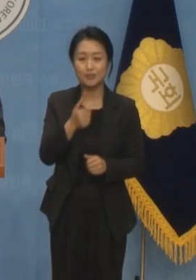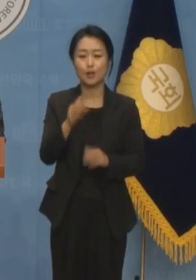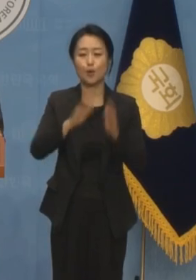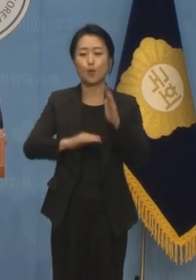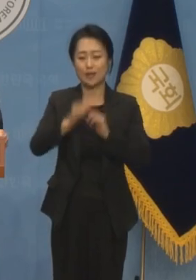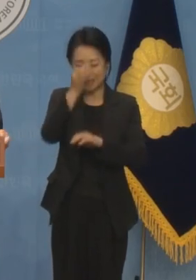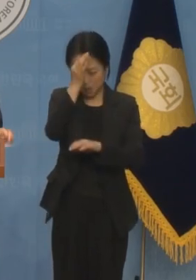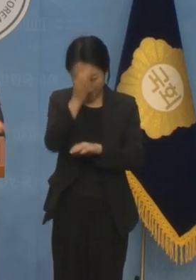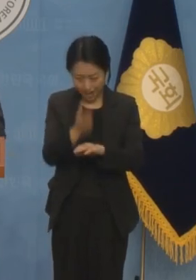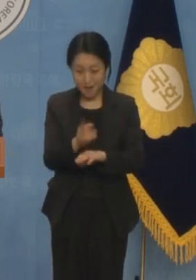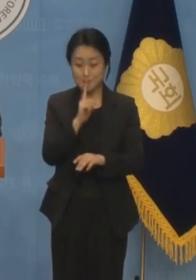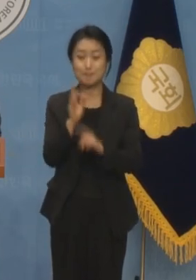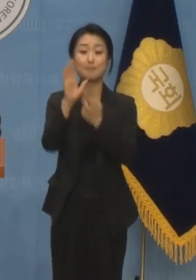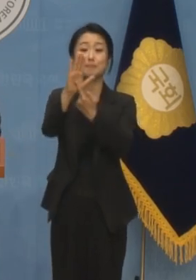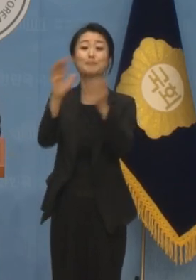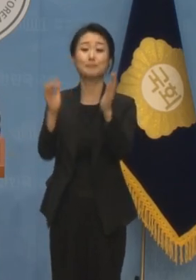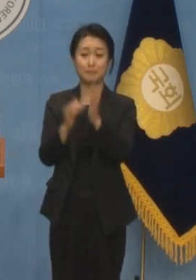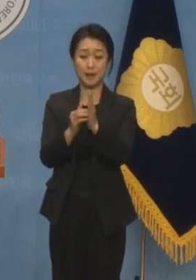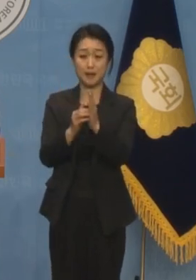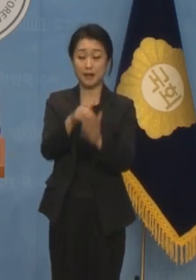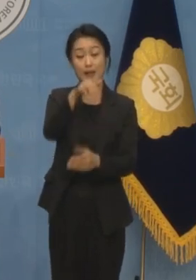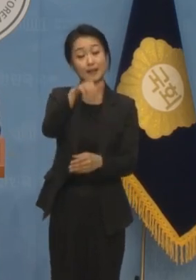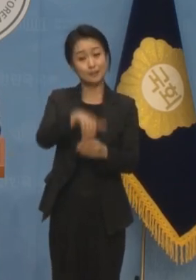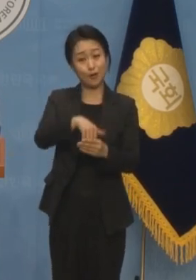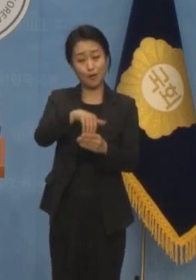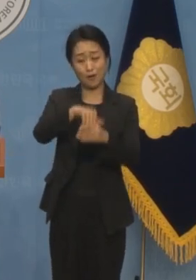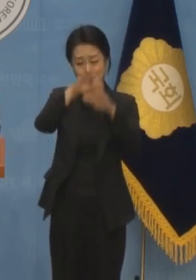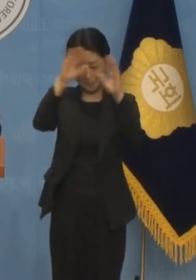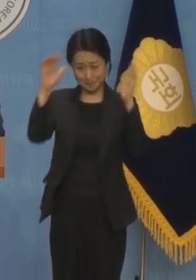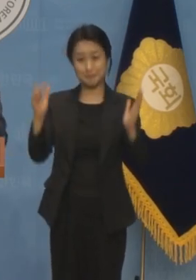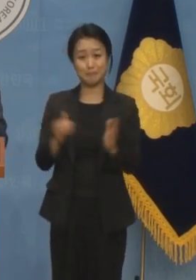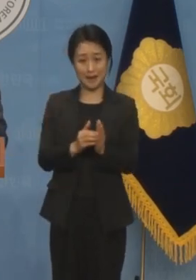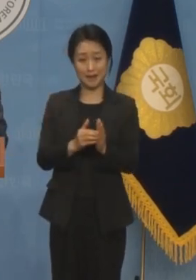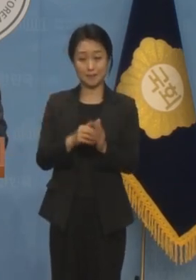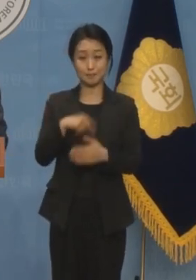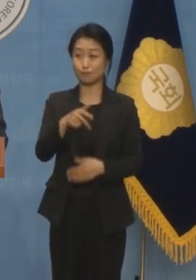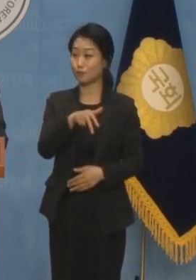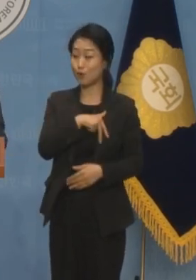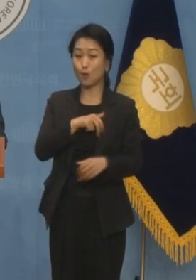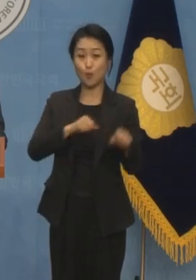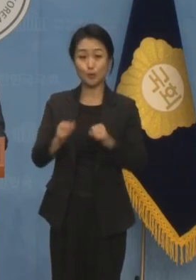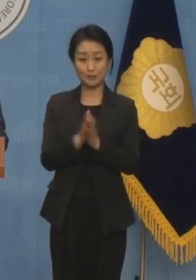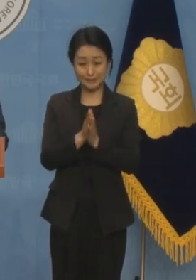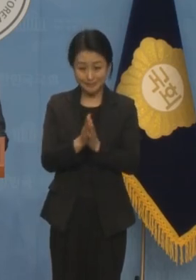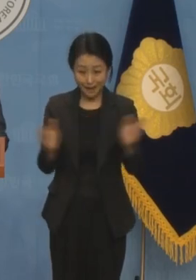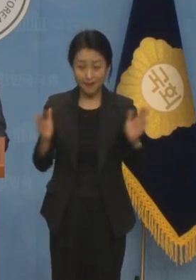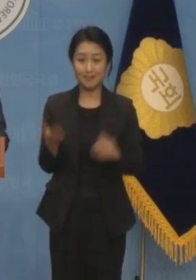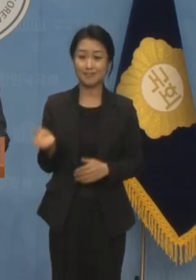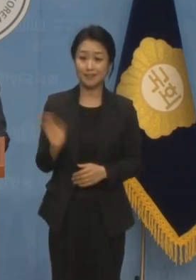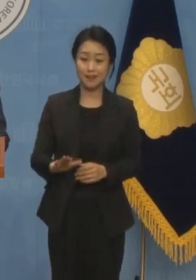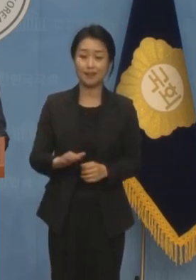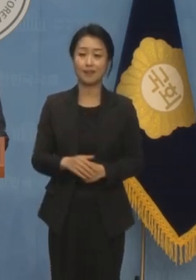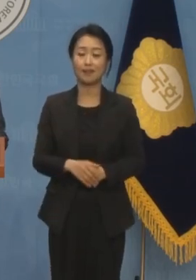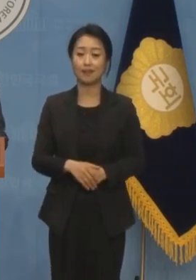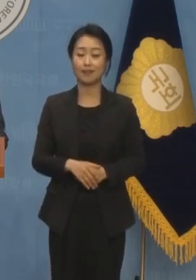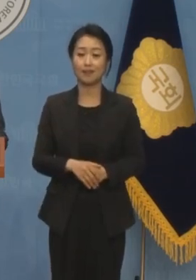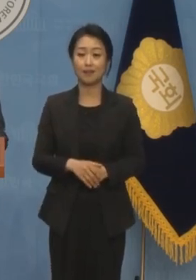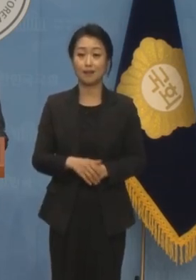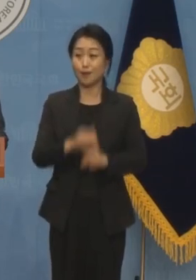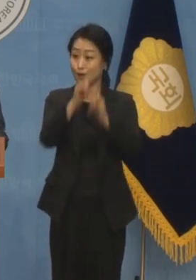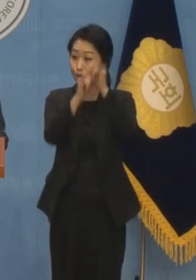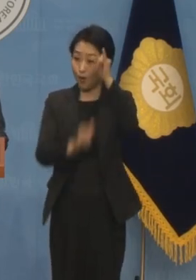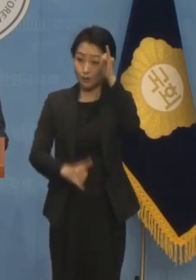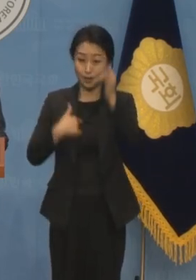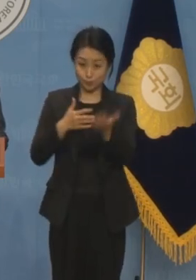그런데 이미 선거가 끝나고 의정활동이 시작됐음에도 불구하고 역사학자